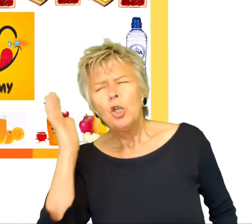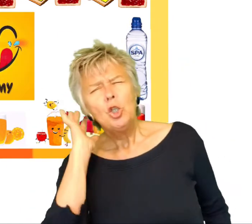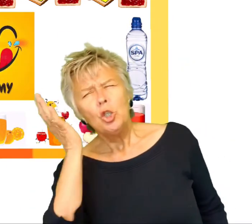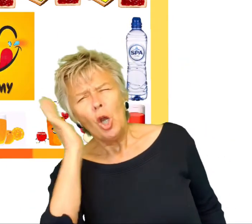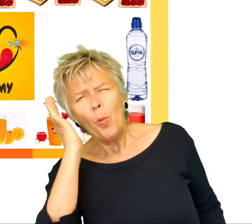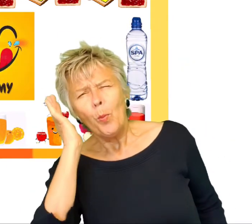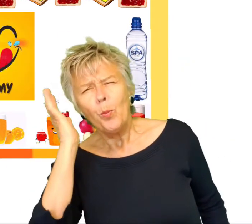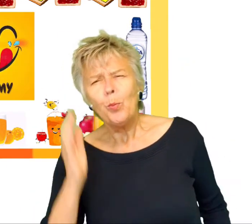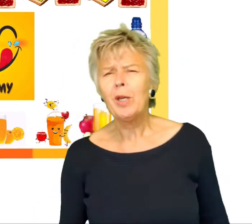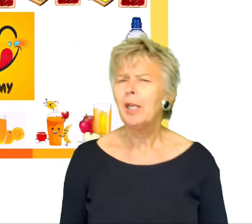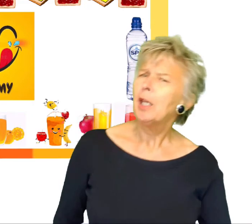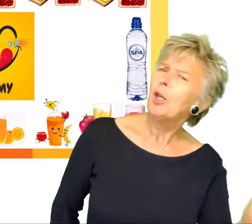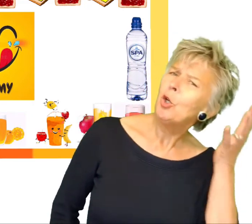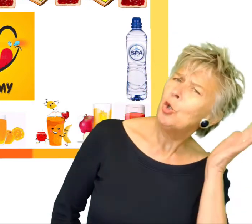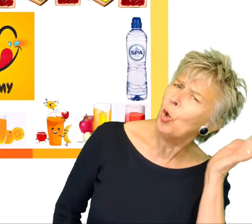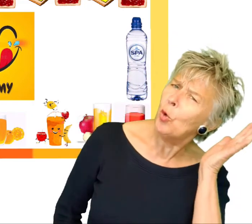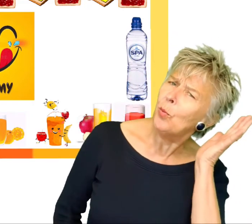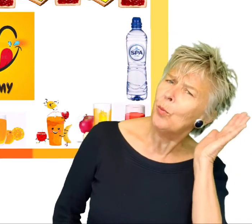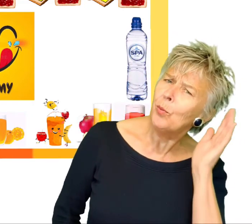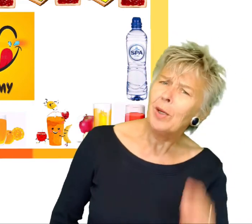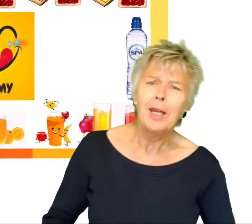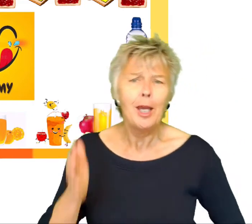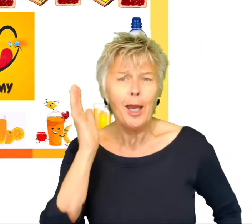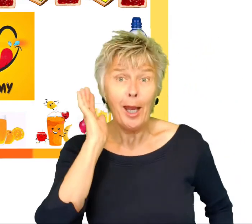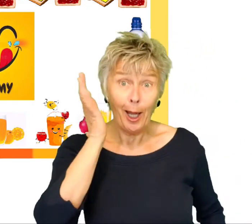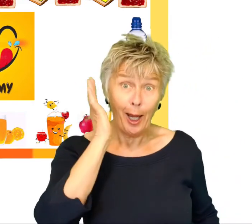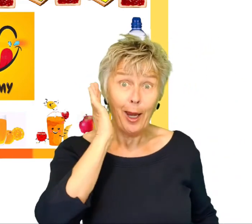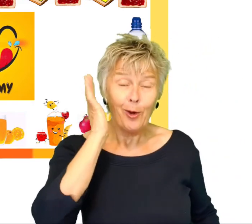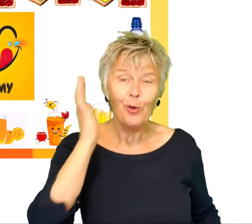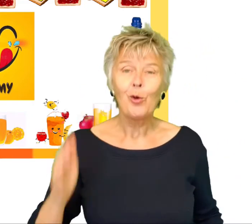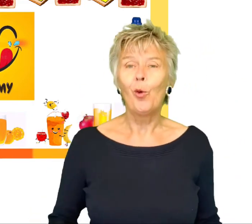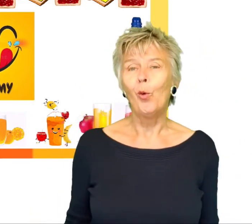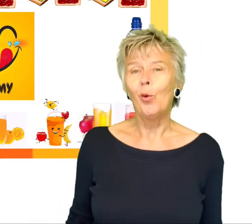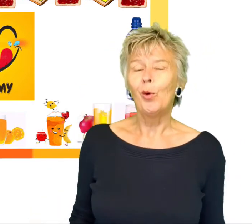Yummy, yummy, lekker hoor.